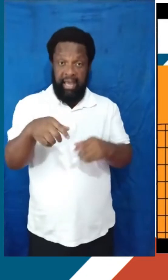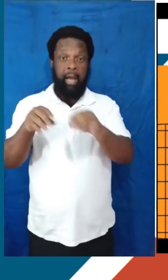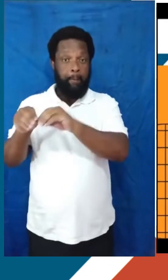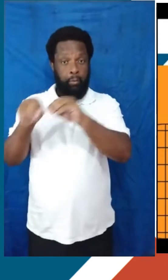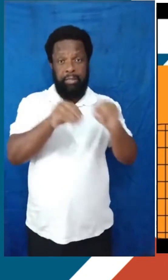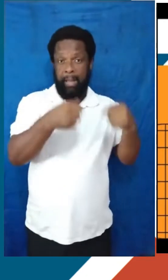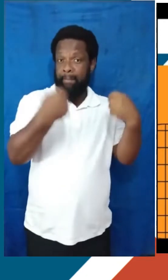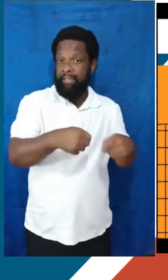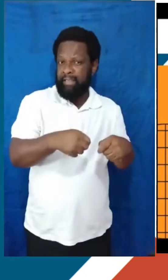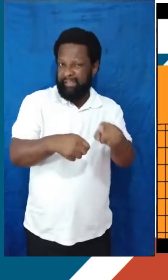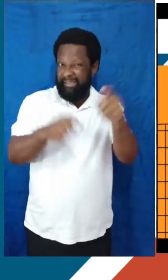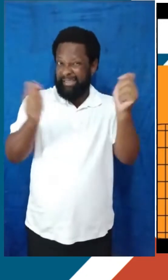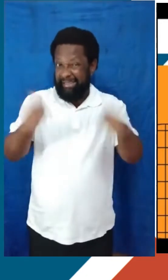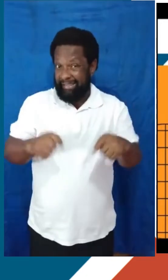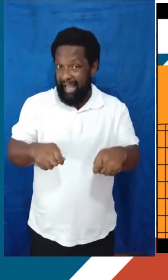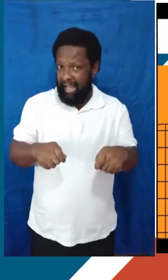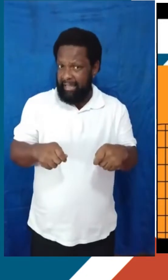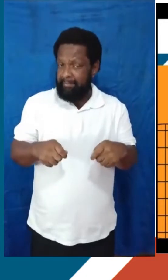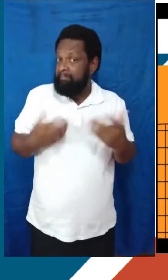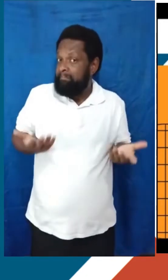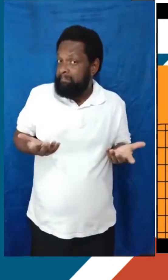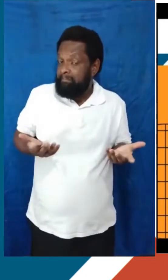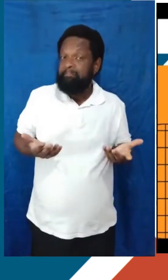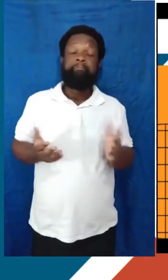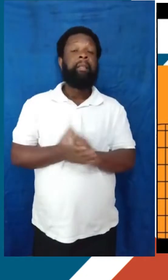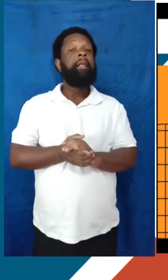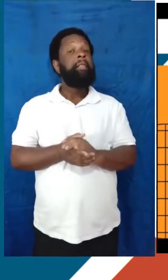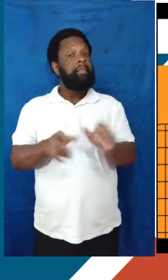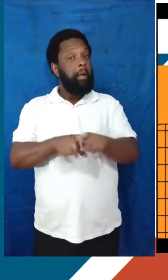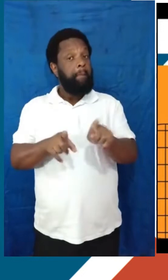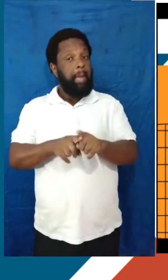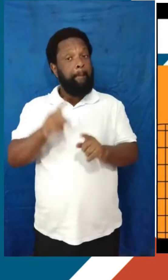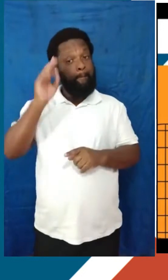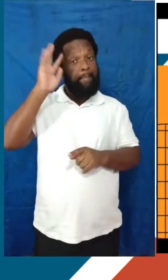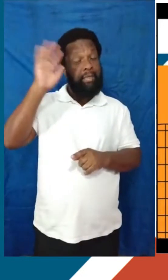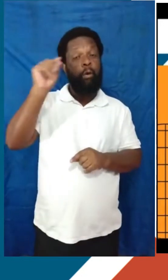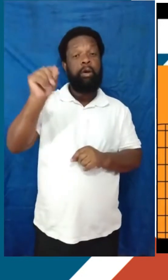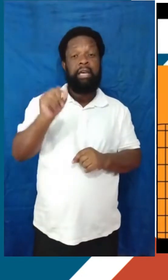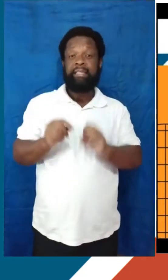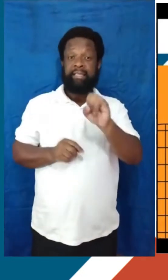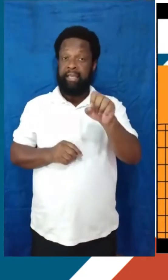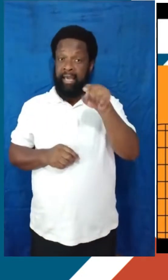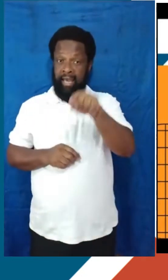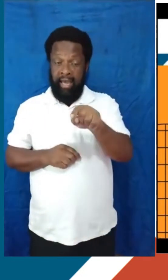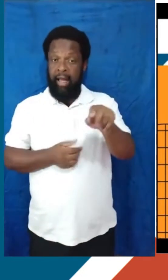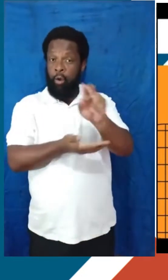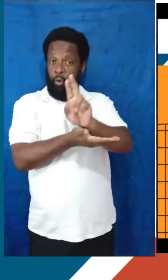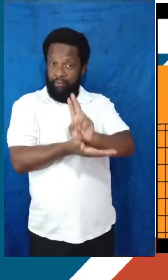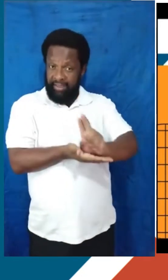você tem essa possibilidade? É viável? E outra coisa, observar se a universidade ou quais universidades